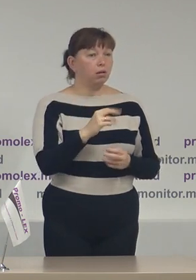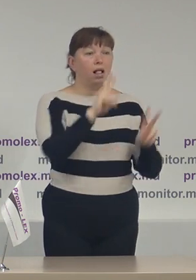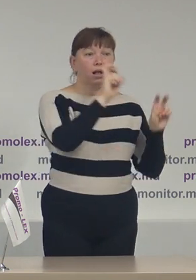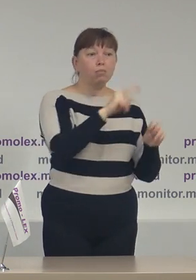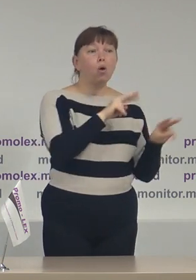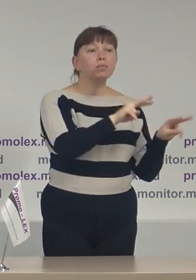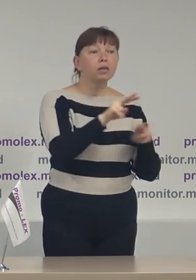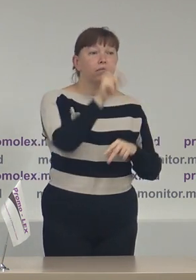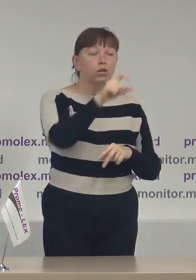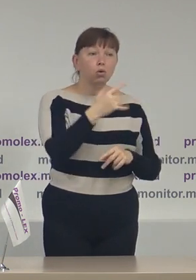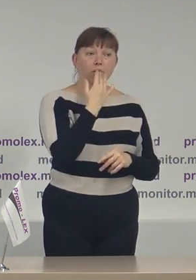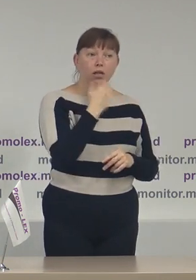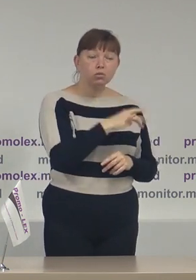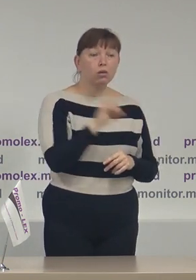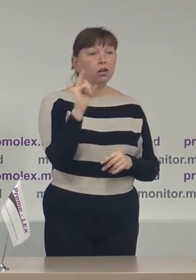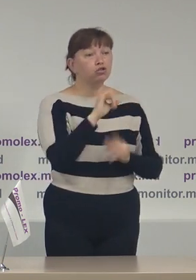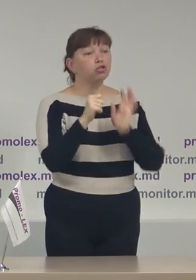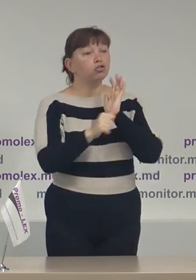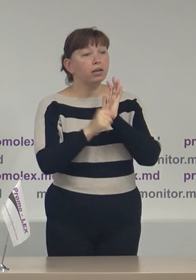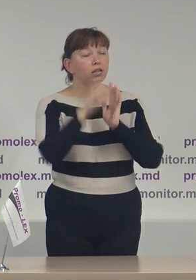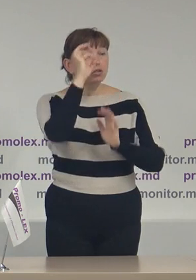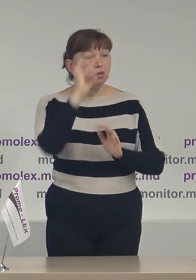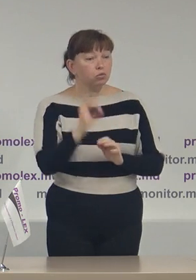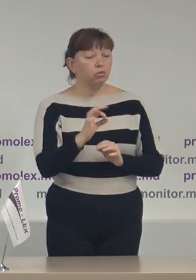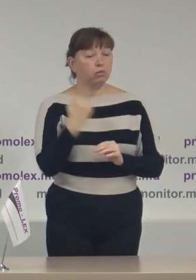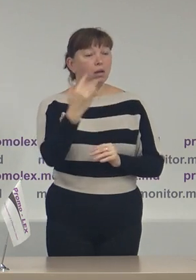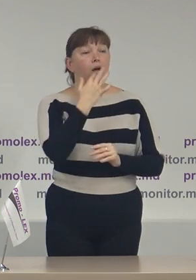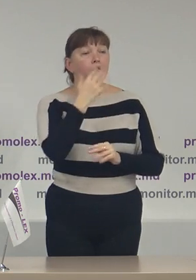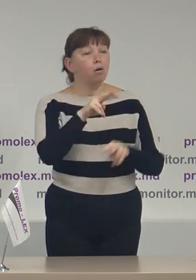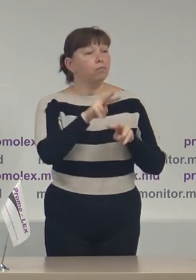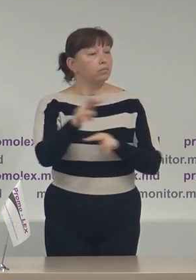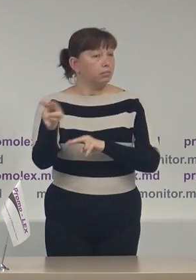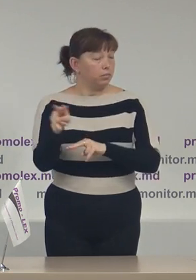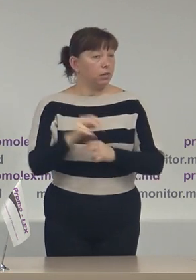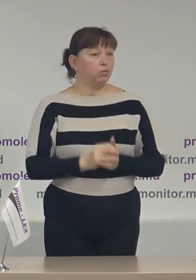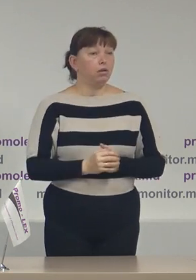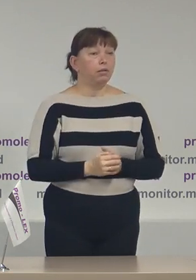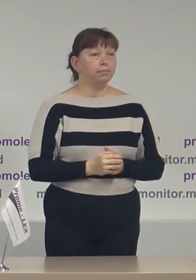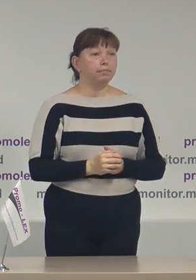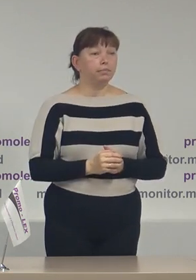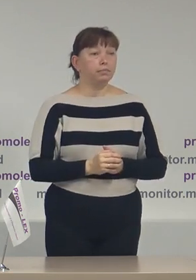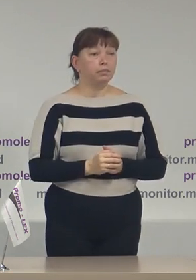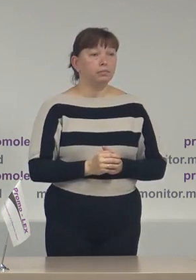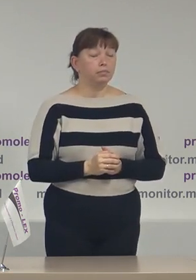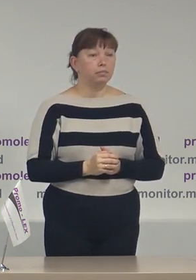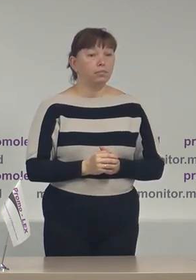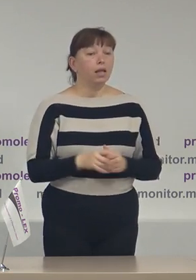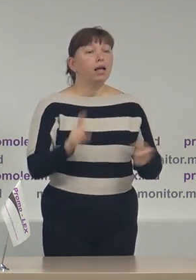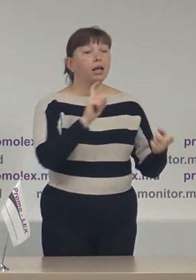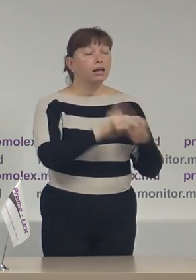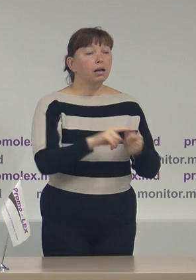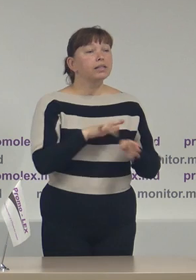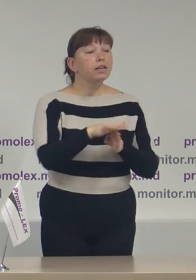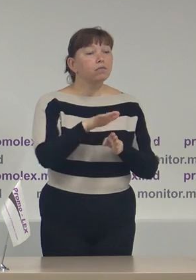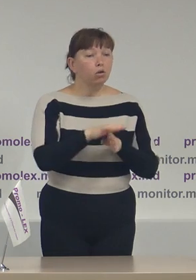observători naționali și 60% observători internaționali. Legat de